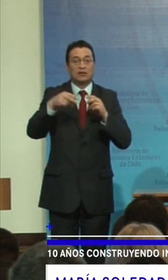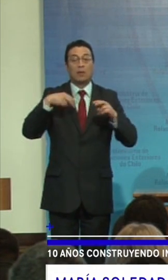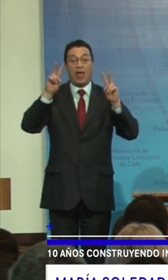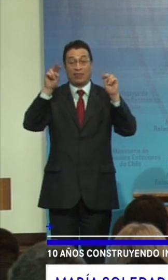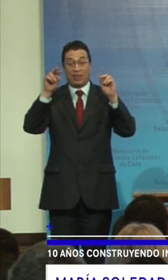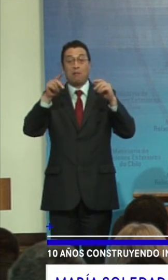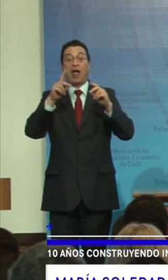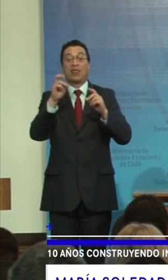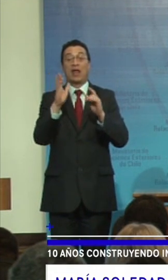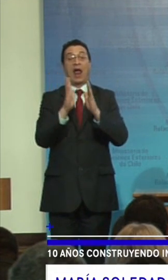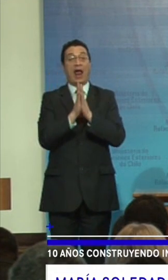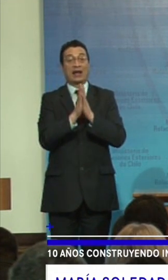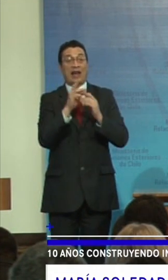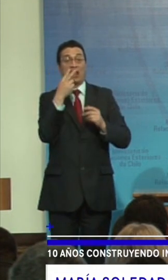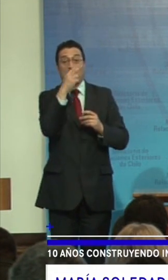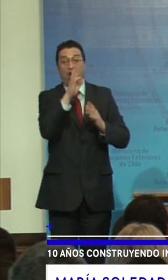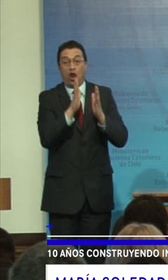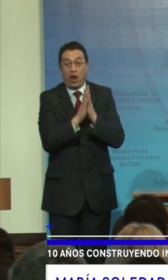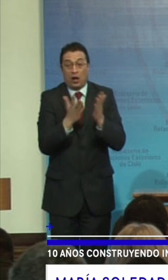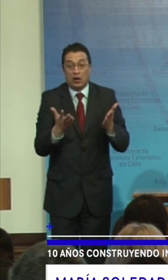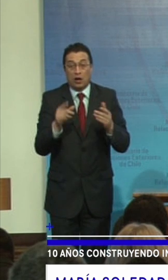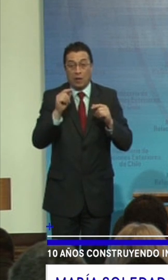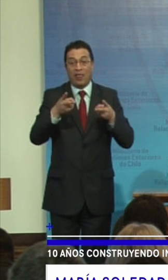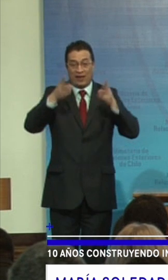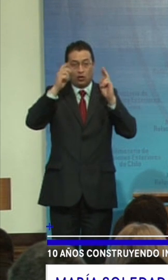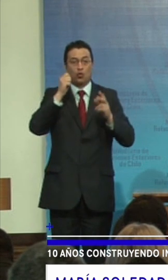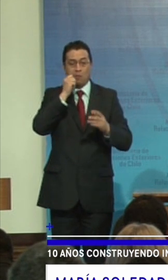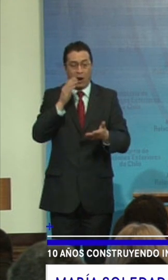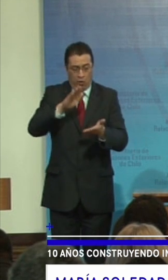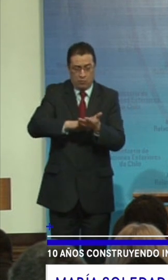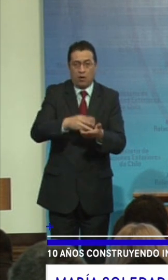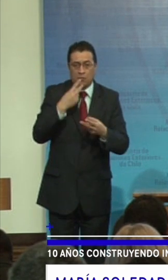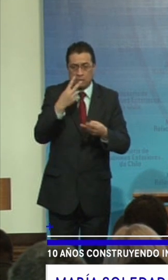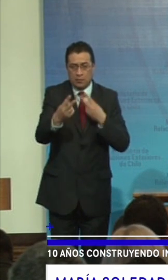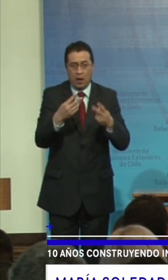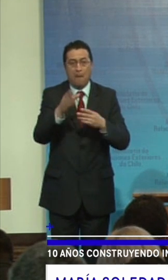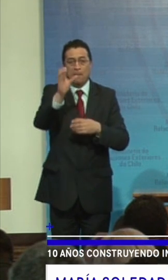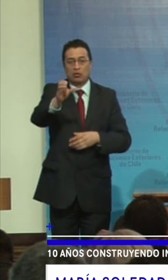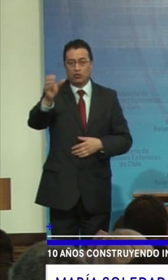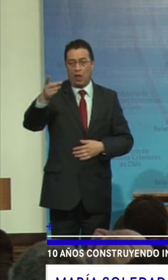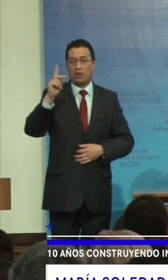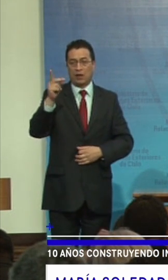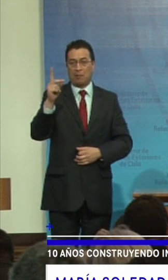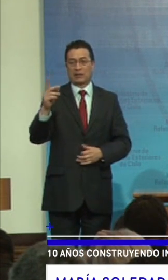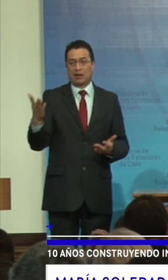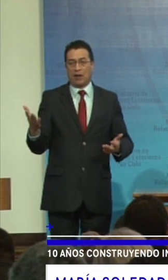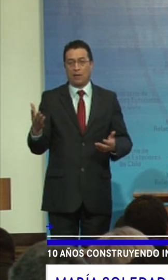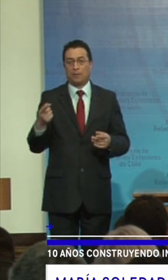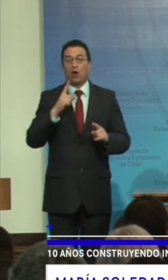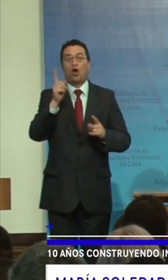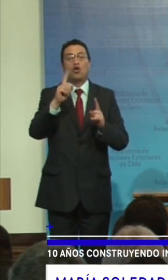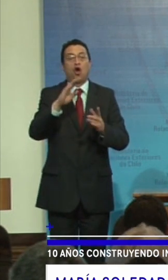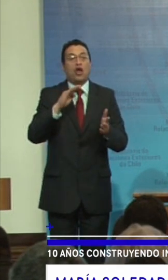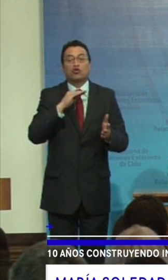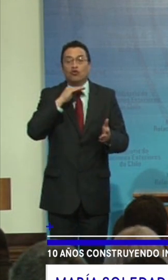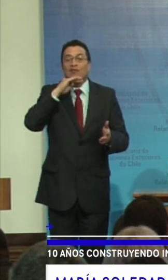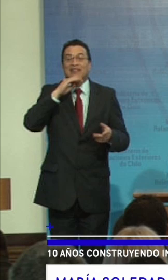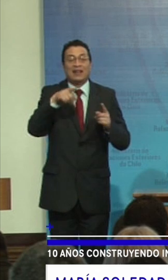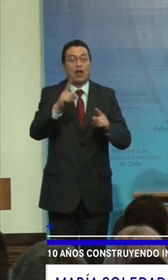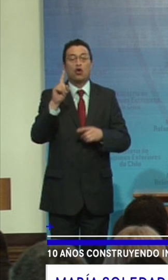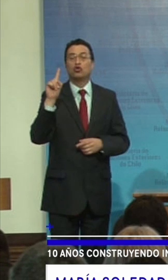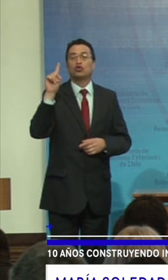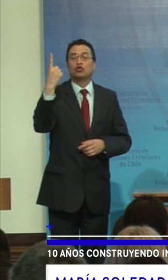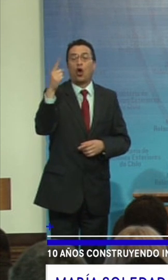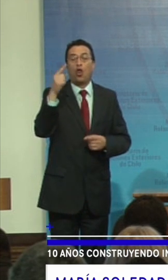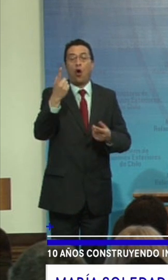religiosas para poner los derechos humanos sobre la mesa de las personas con discapacidad. No bastaba ya con solo el